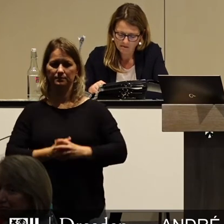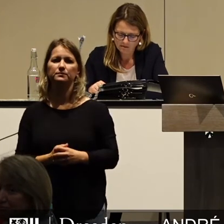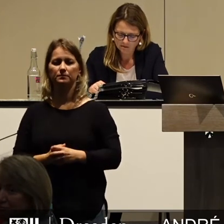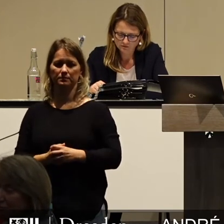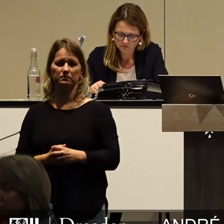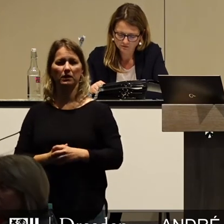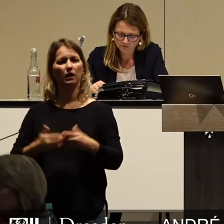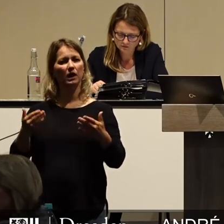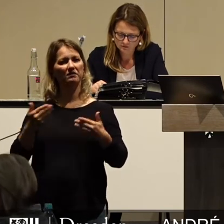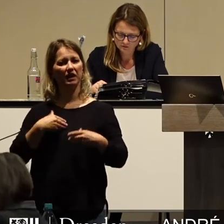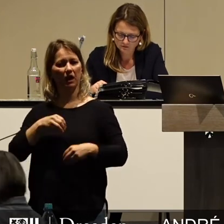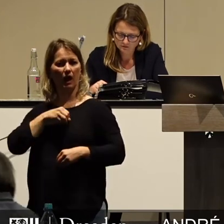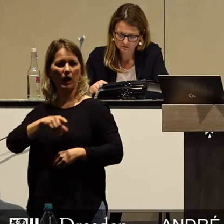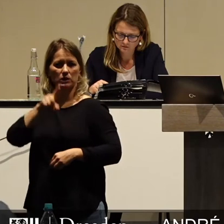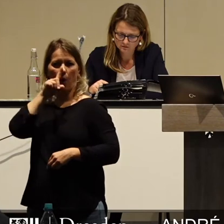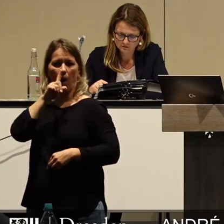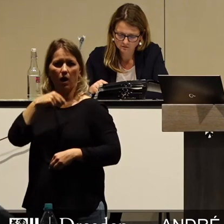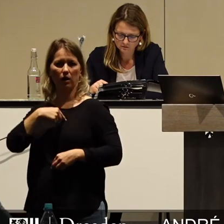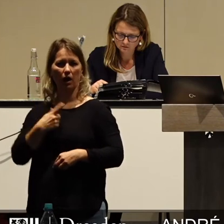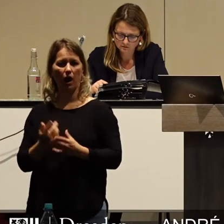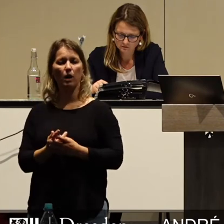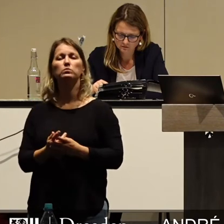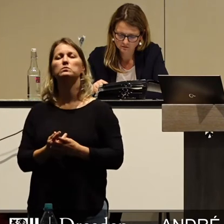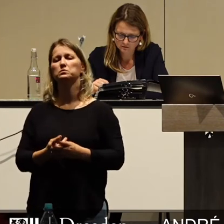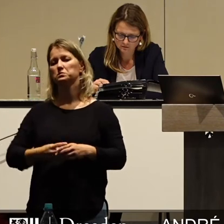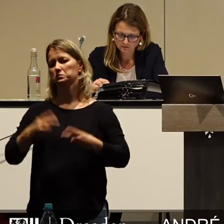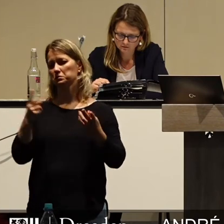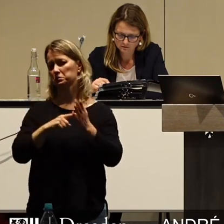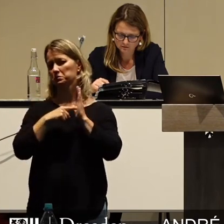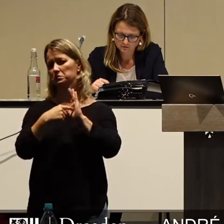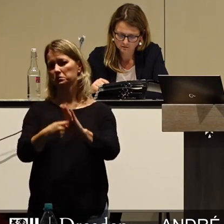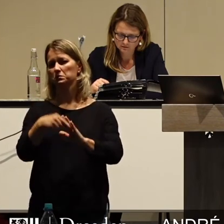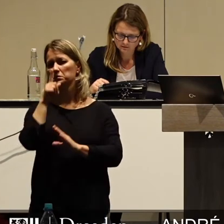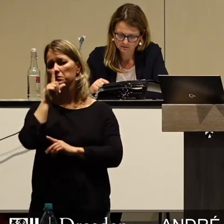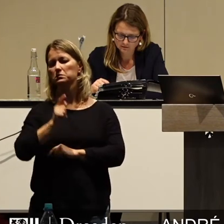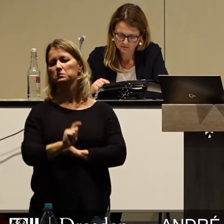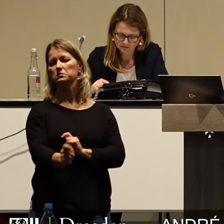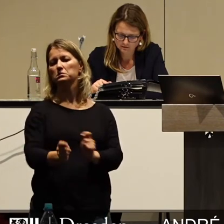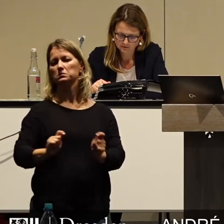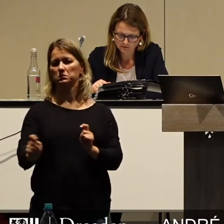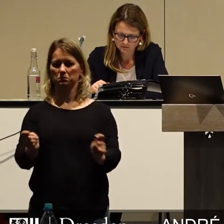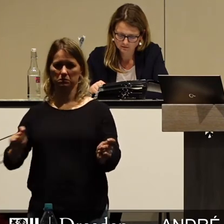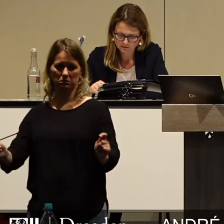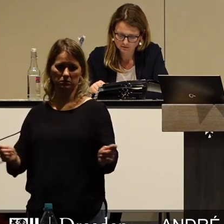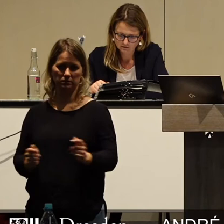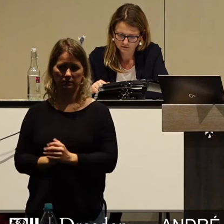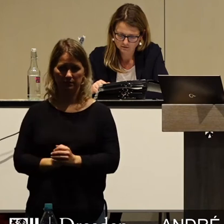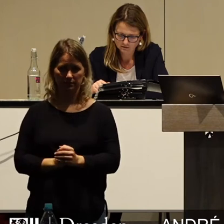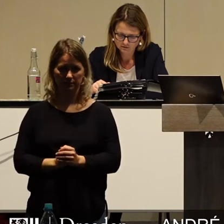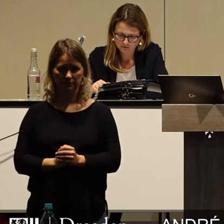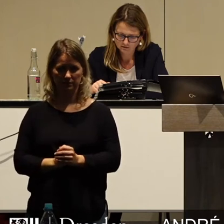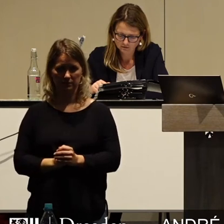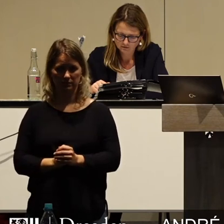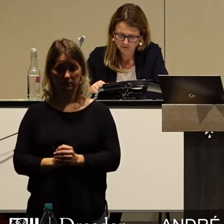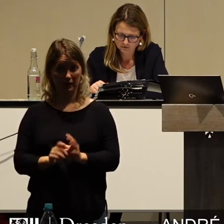reichen Onkels werden mit großer Geste kleine Gaben verteilt. Und bei dieser Gelegenheit,